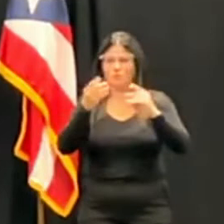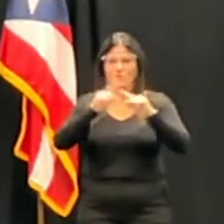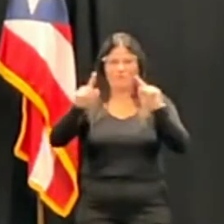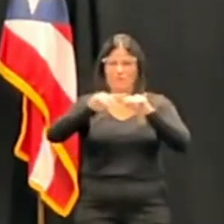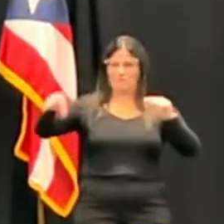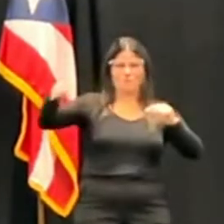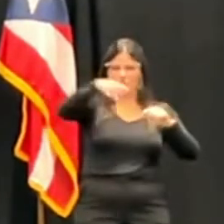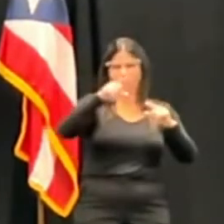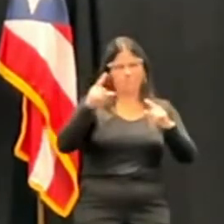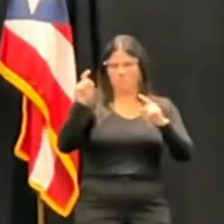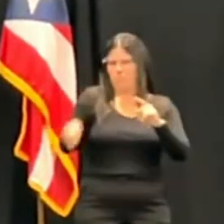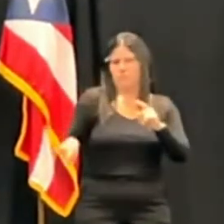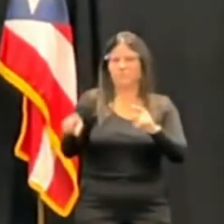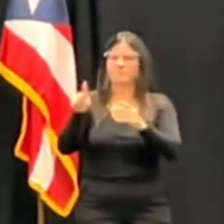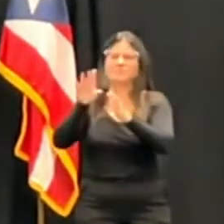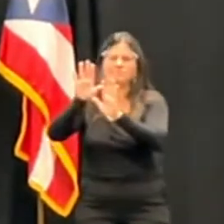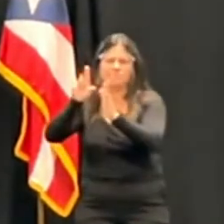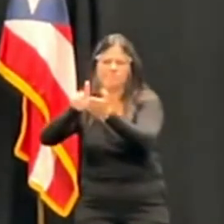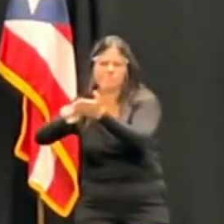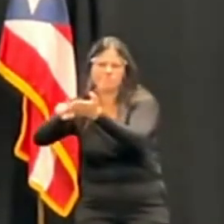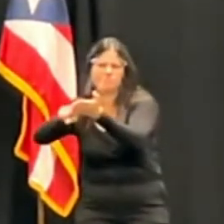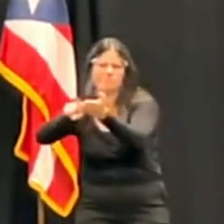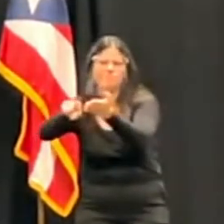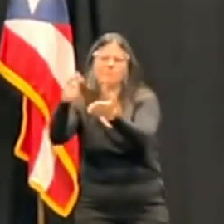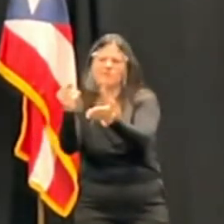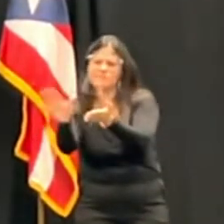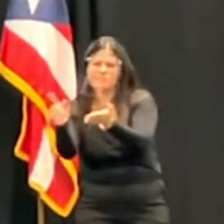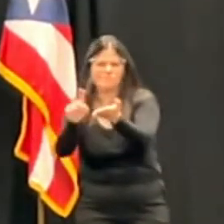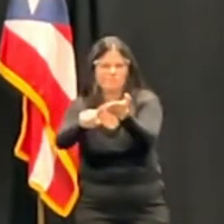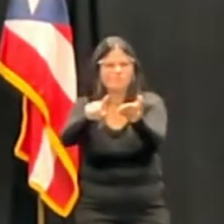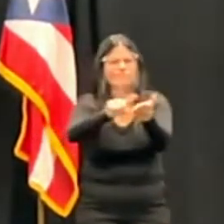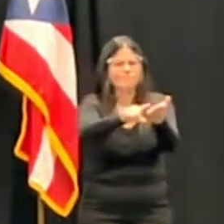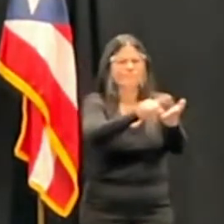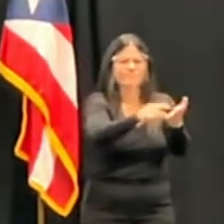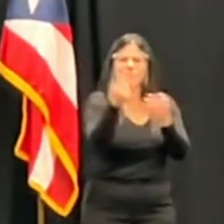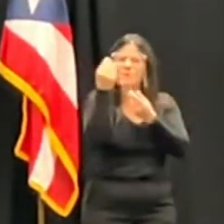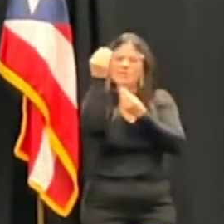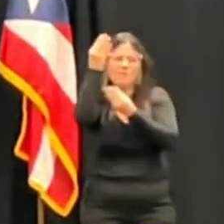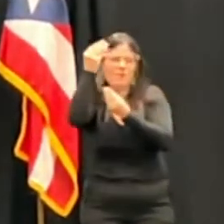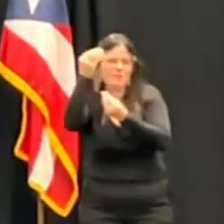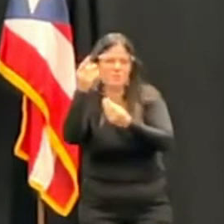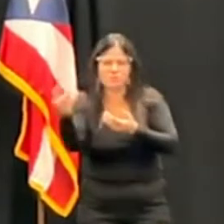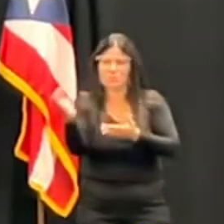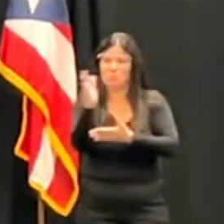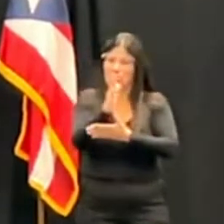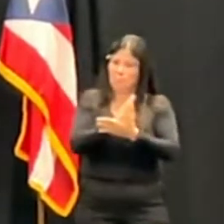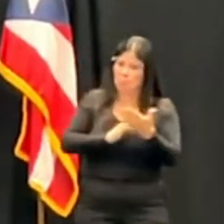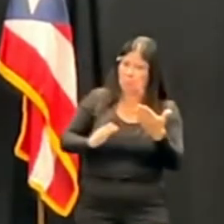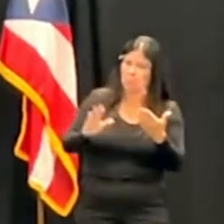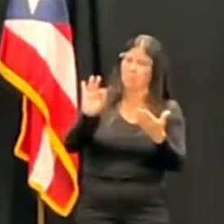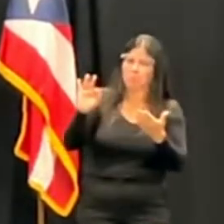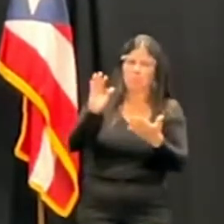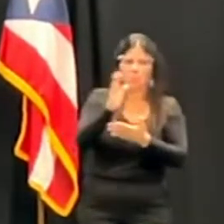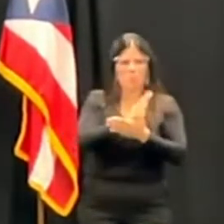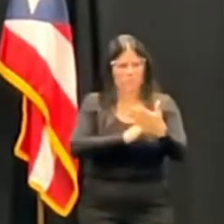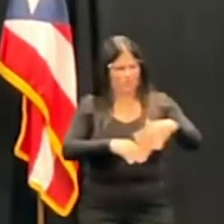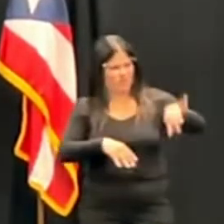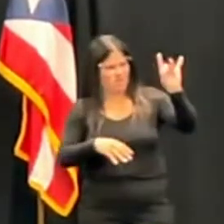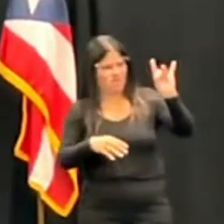se hacen informes, lo que se llama unos informes parciales, porque si se encuentra con una situación muy